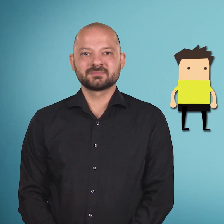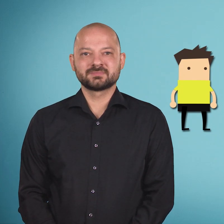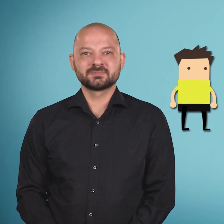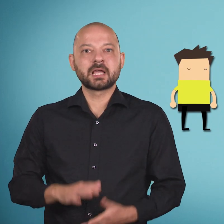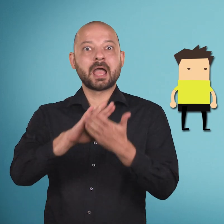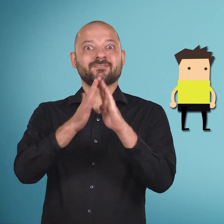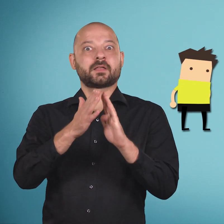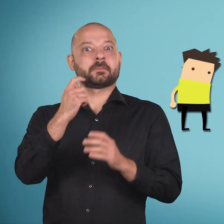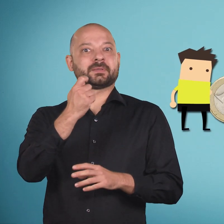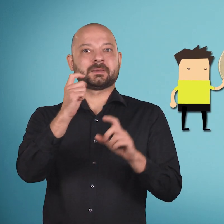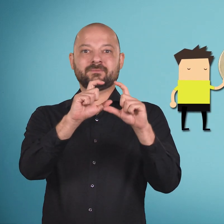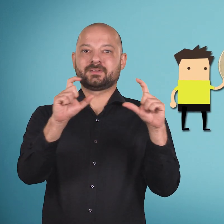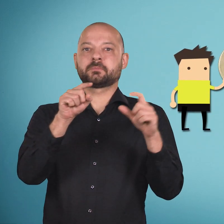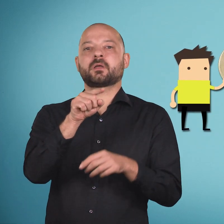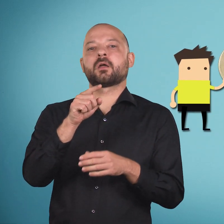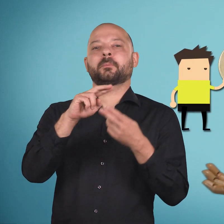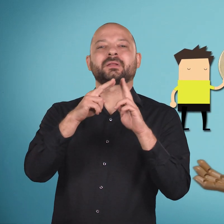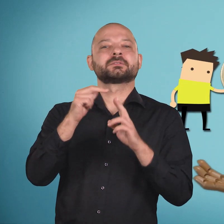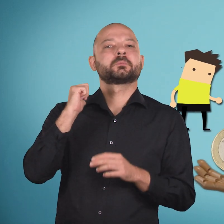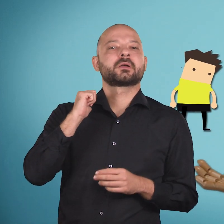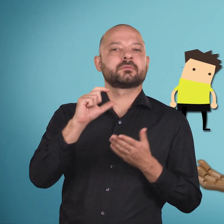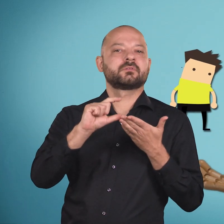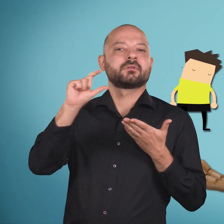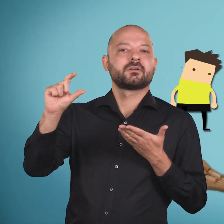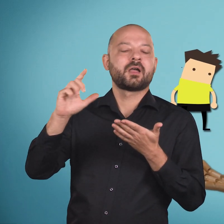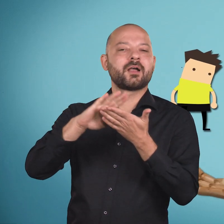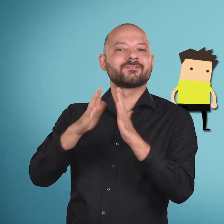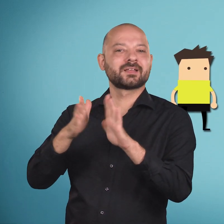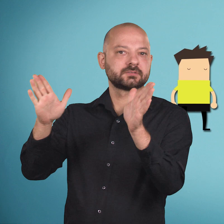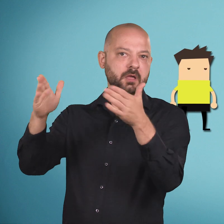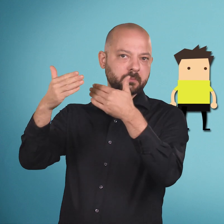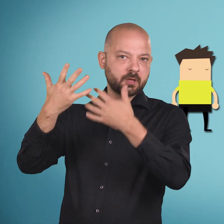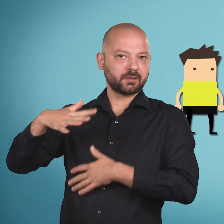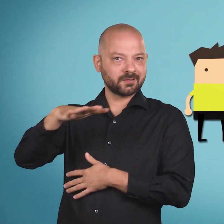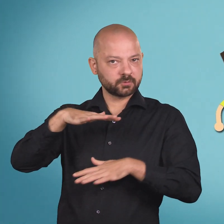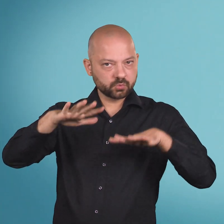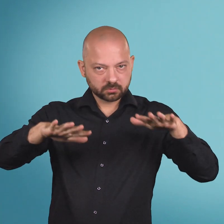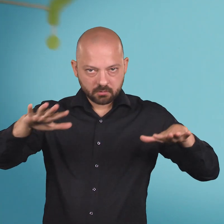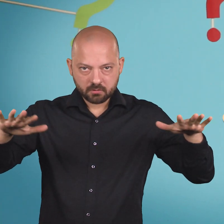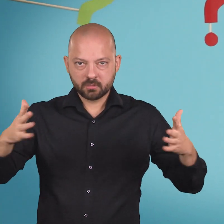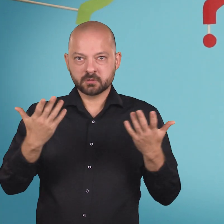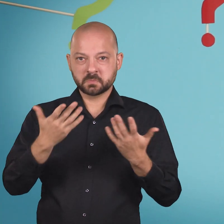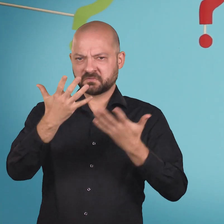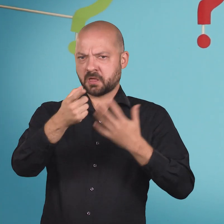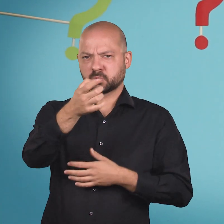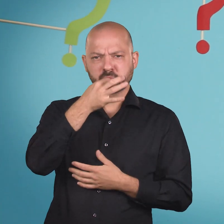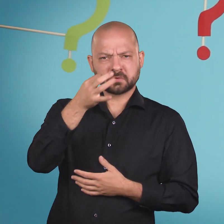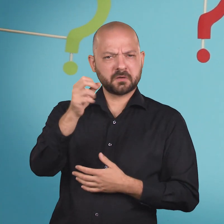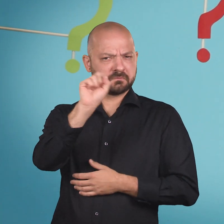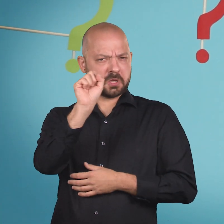Als Handwerksbetrieb zahlen Sie einen Mitgliedsbeitrag an Ihre regionale Handwerkskammer. Und vielleicht fragen Sie sich, warum eigentlich?